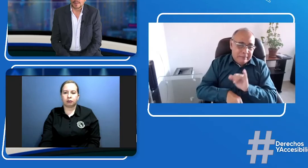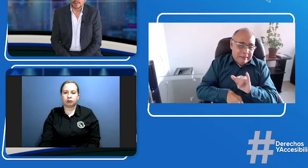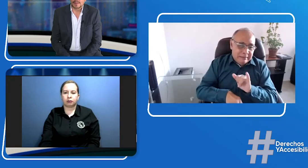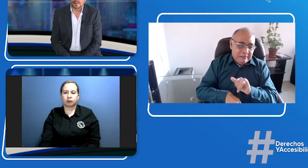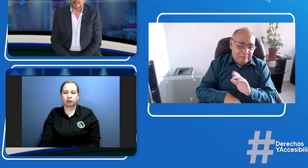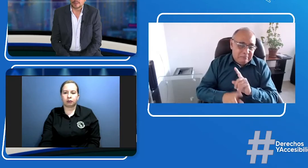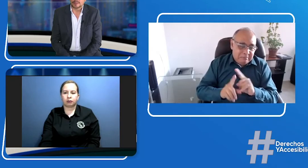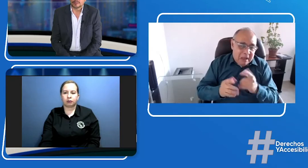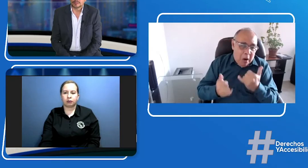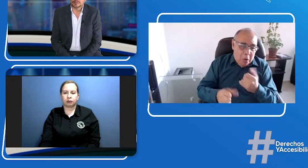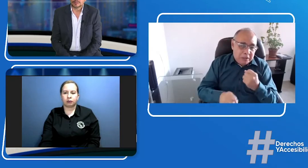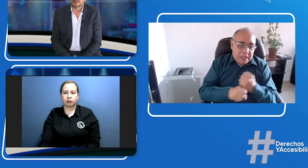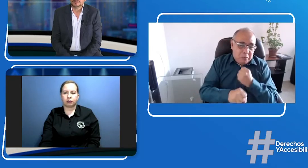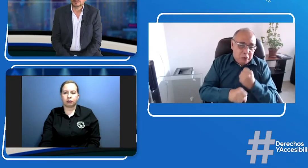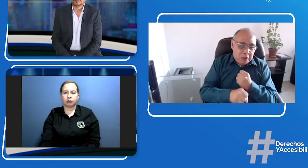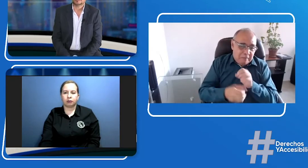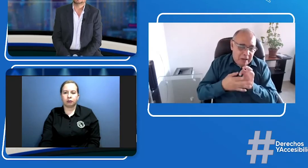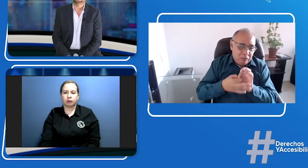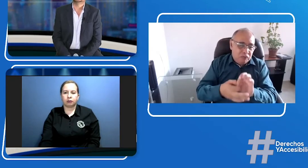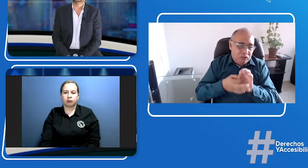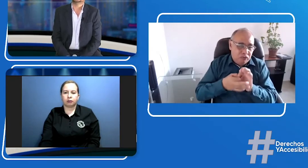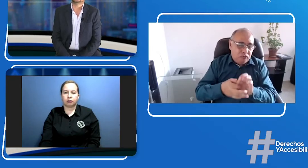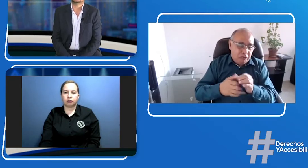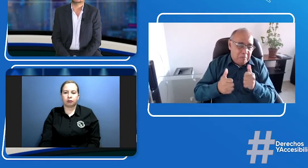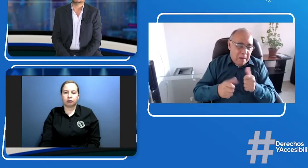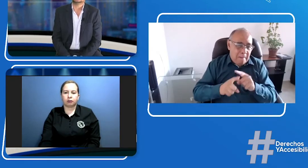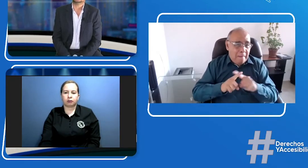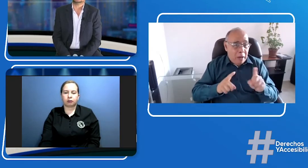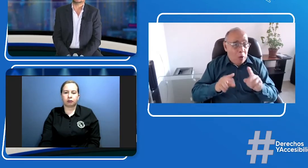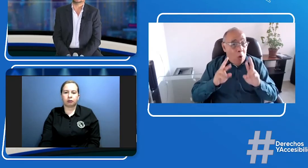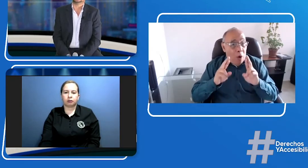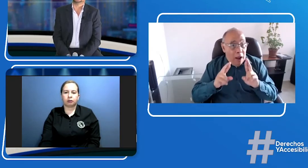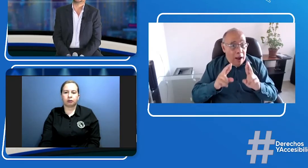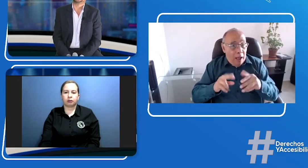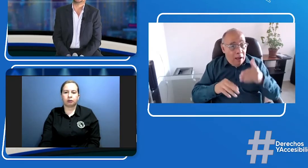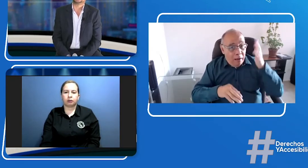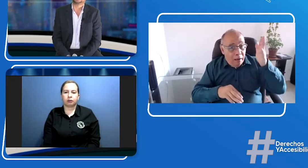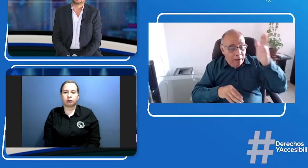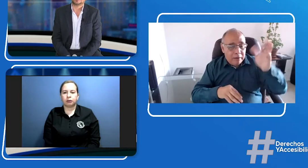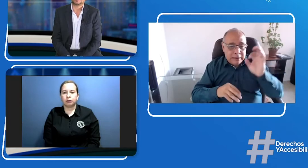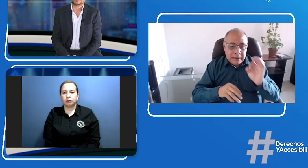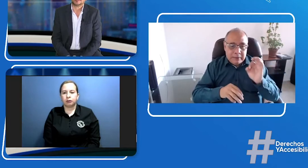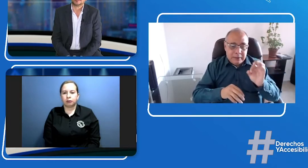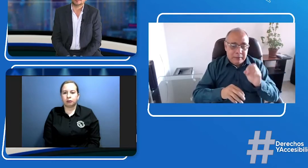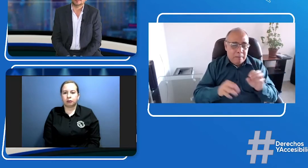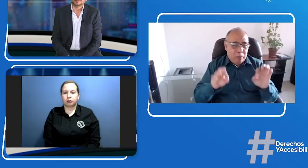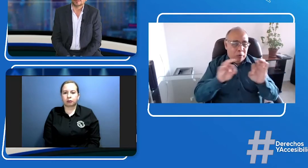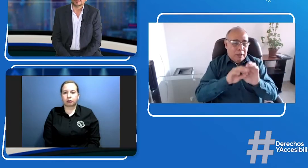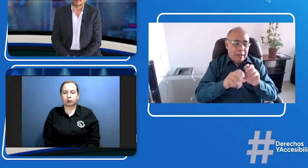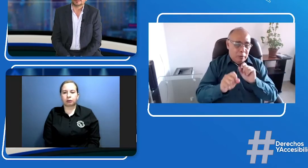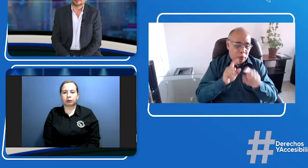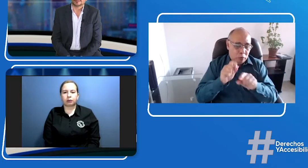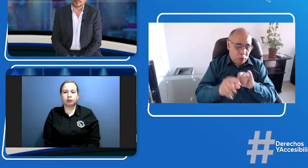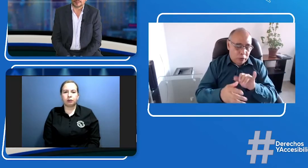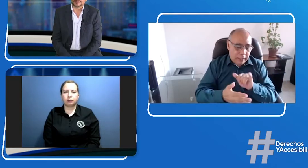esta clase de pesquisas la hagan directamente con organizaciones de personas con discapacidad con las